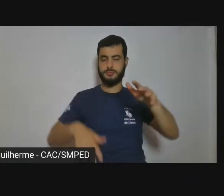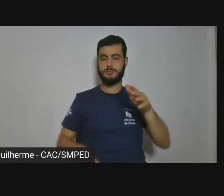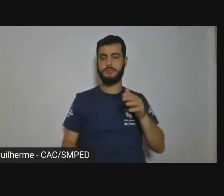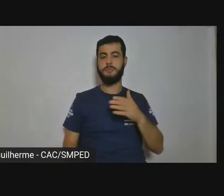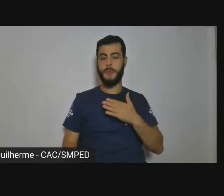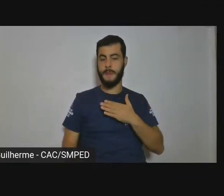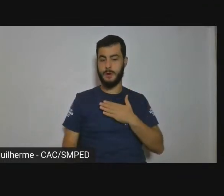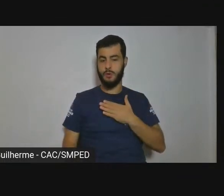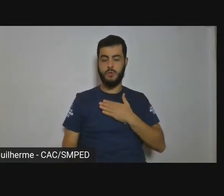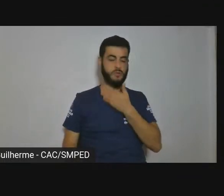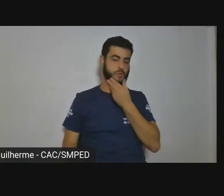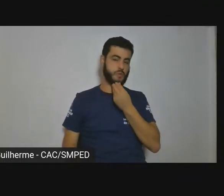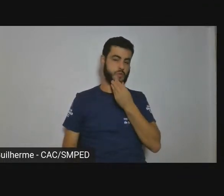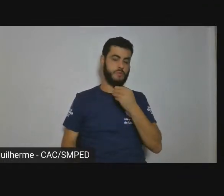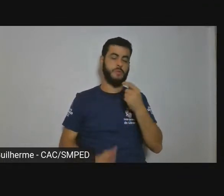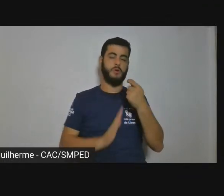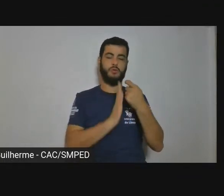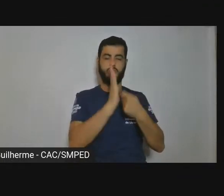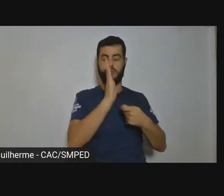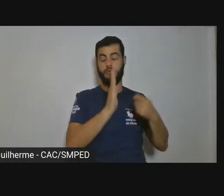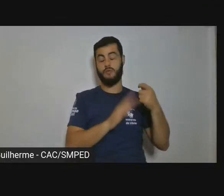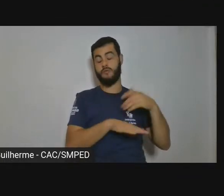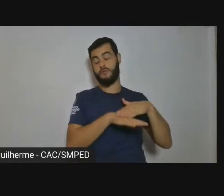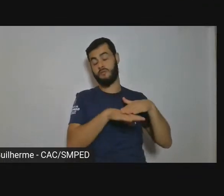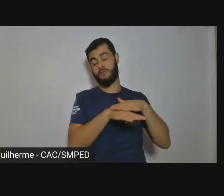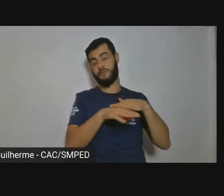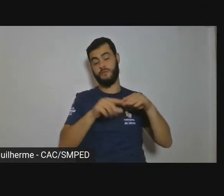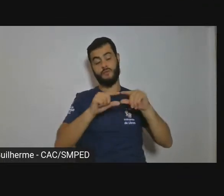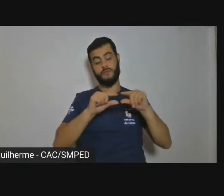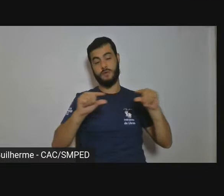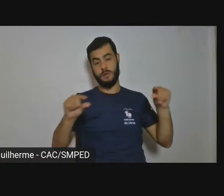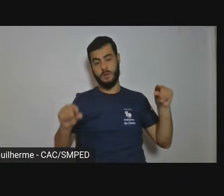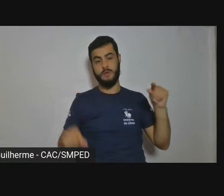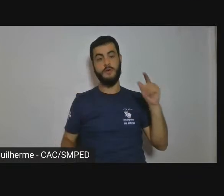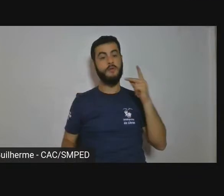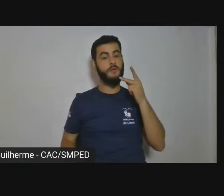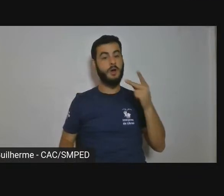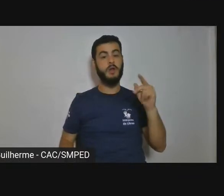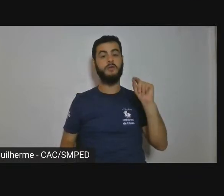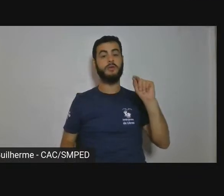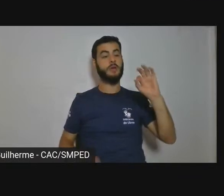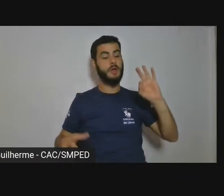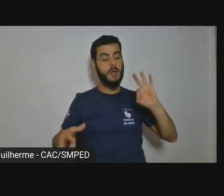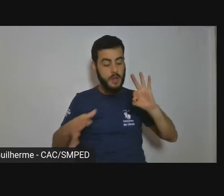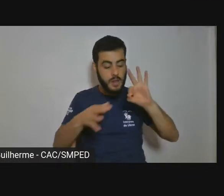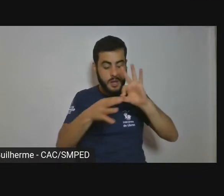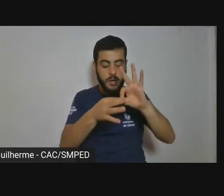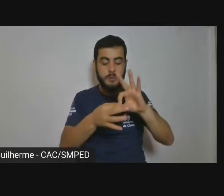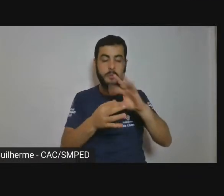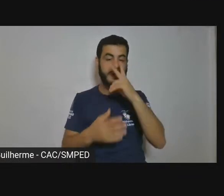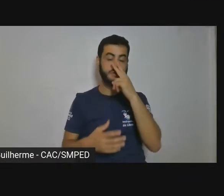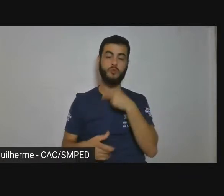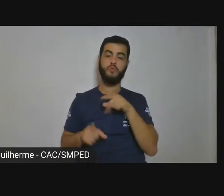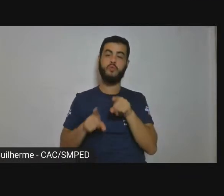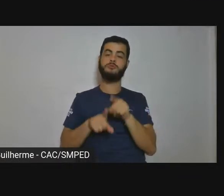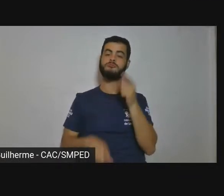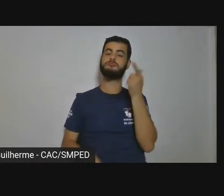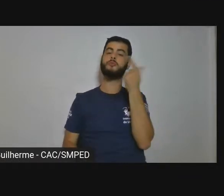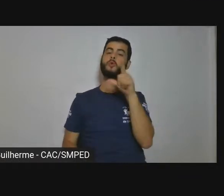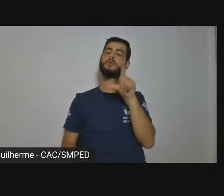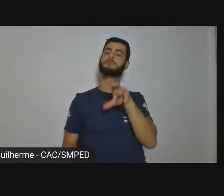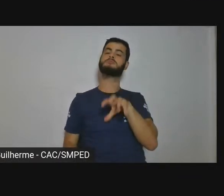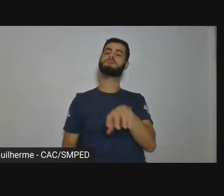reconquista ou uma como um novo religatio, vamos dizer assim também, com a própria